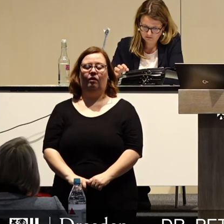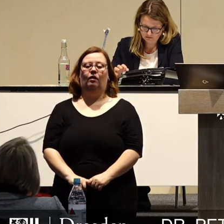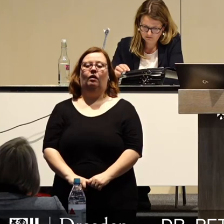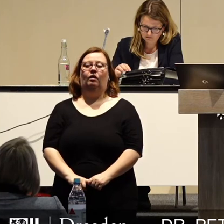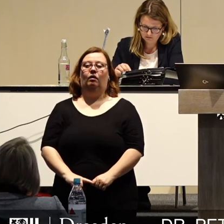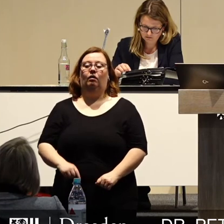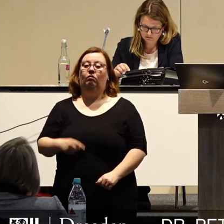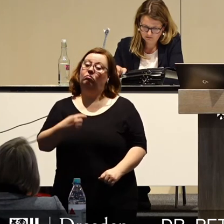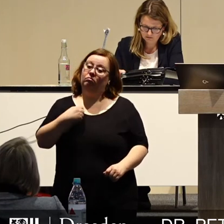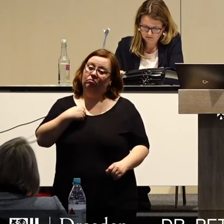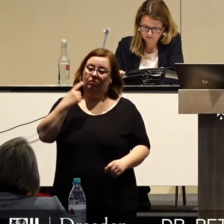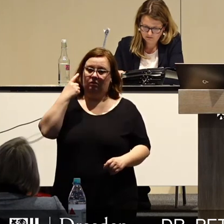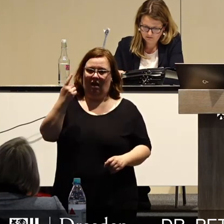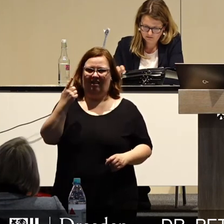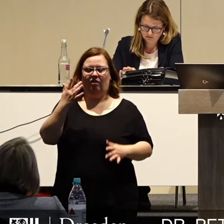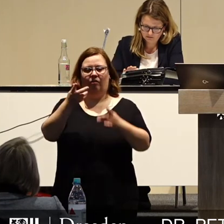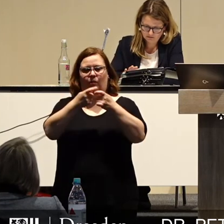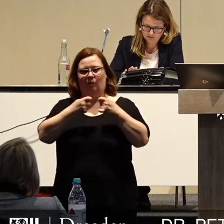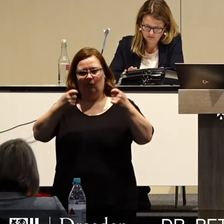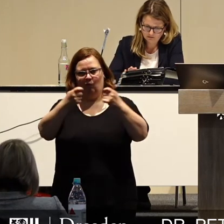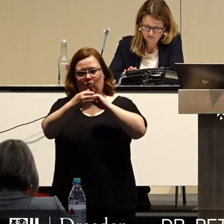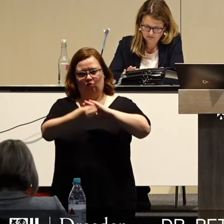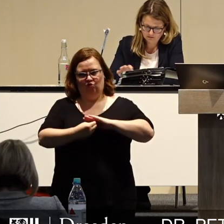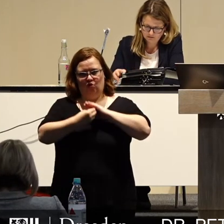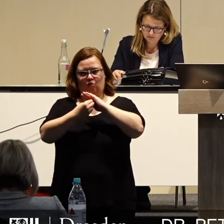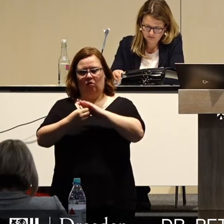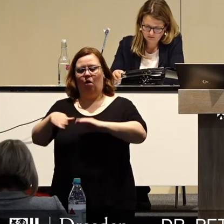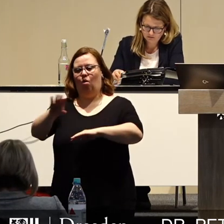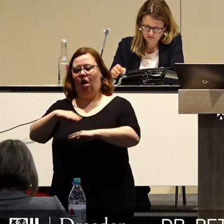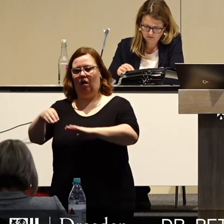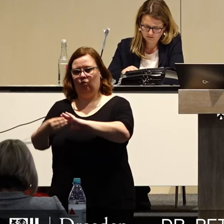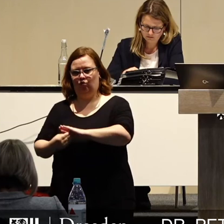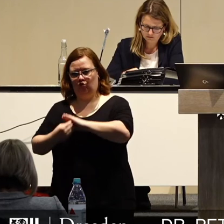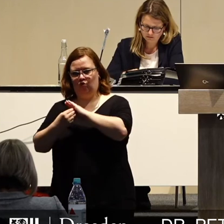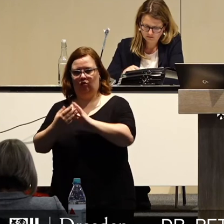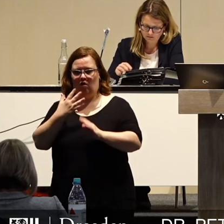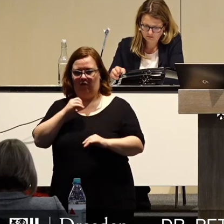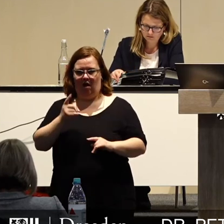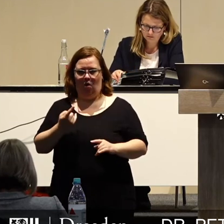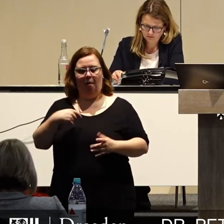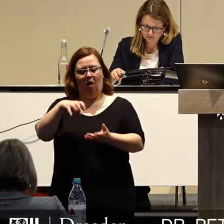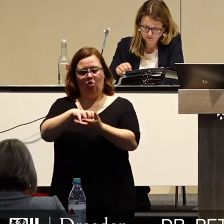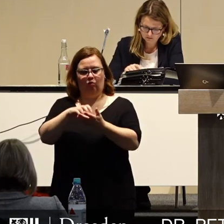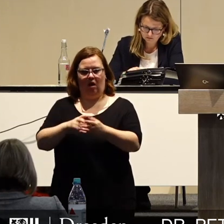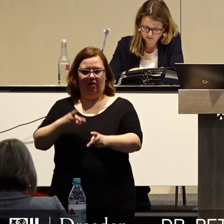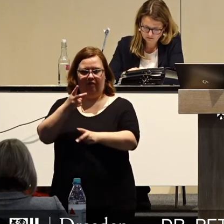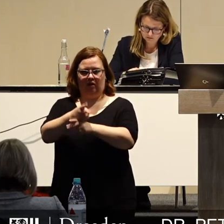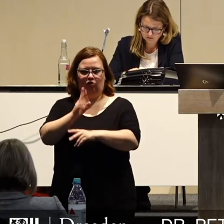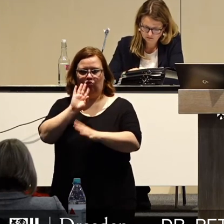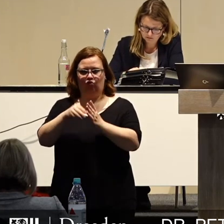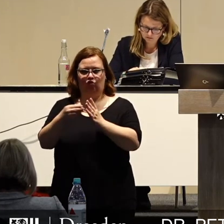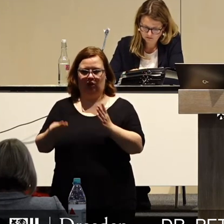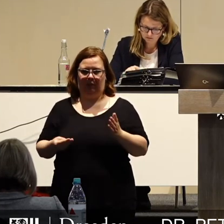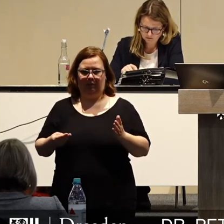Wir können rechnen mit Hilfen vom Bund. Wir hoffen, dass das Land auch noch mal nachstellt, obwohl unsere kommunalen Vertreter schon unterschrieben